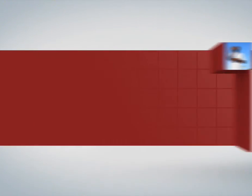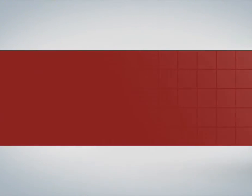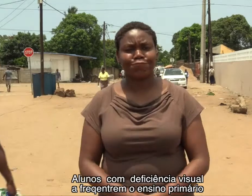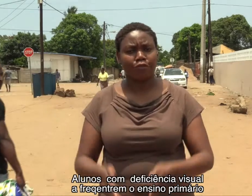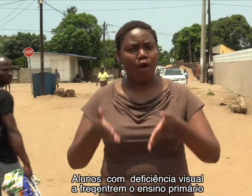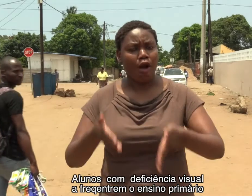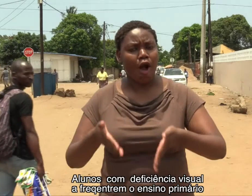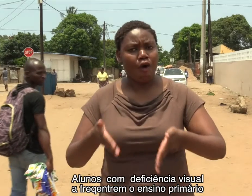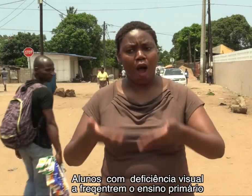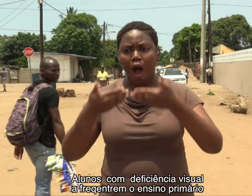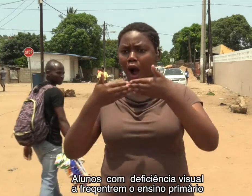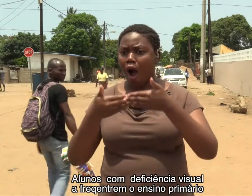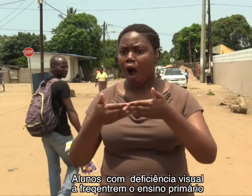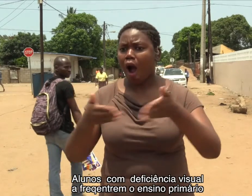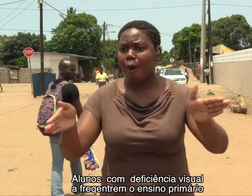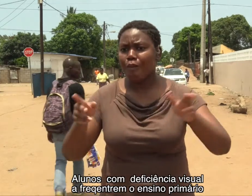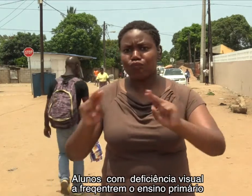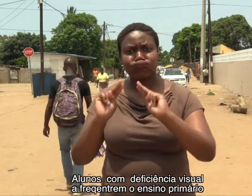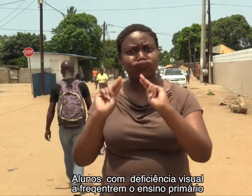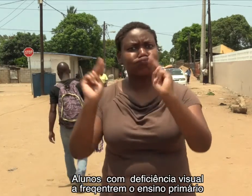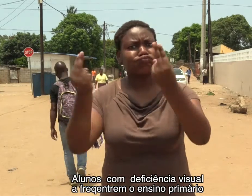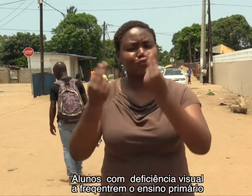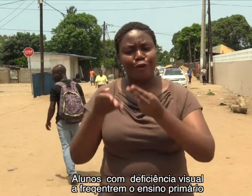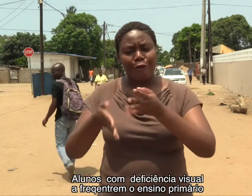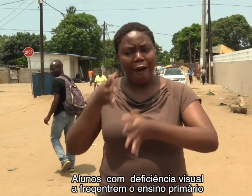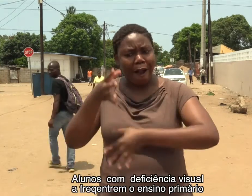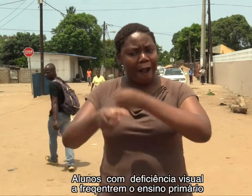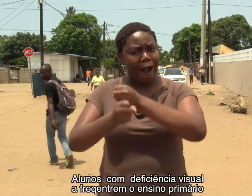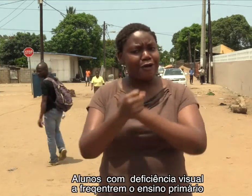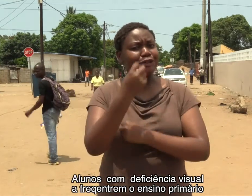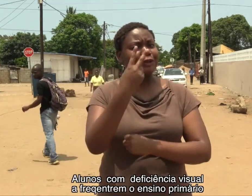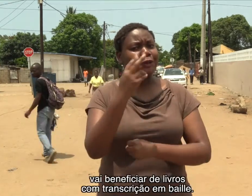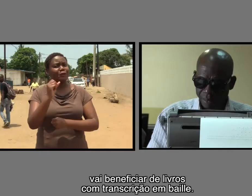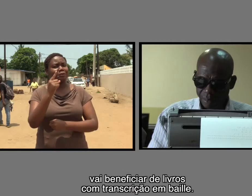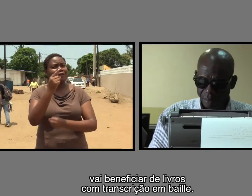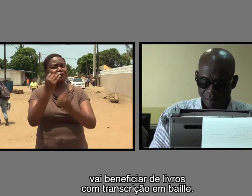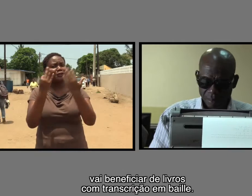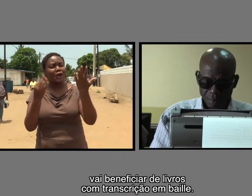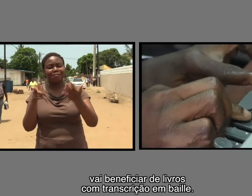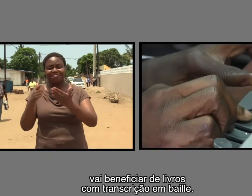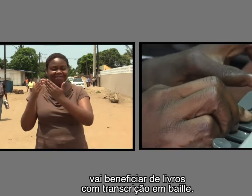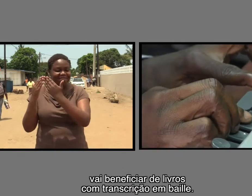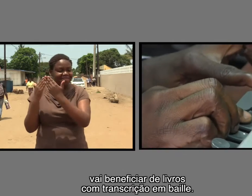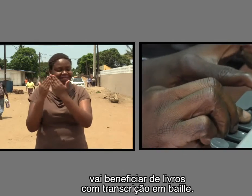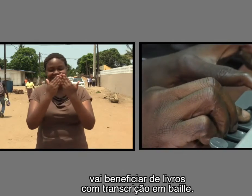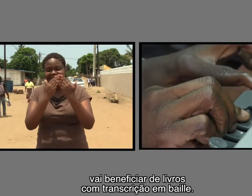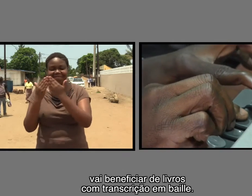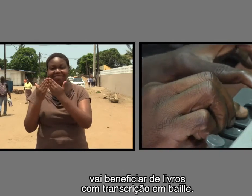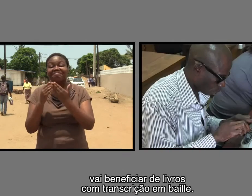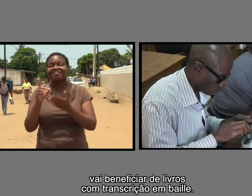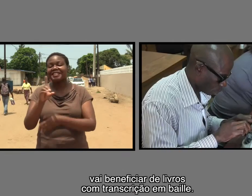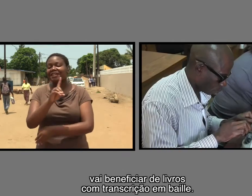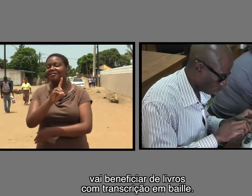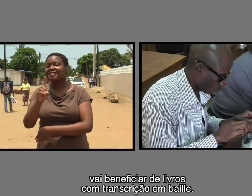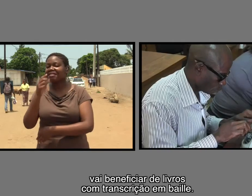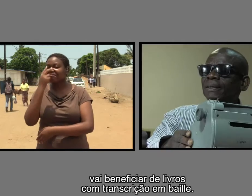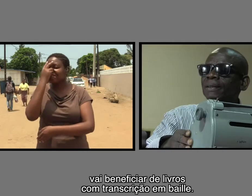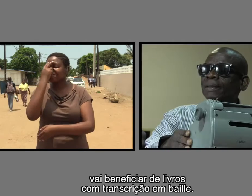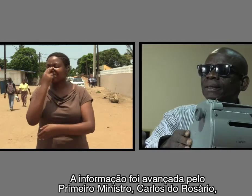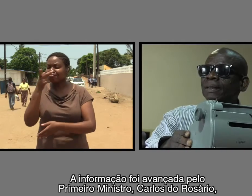Alunos com deficiência visual a frequentarem o ensino primário vão beneficiar de livros com transcrição em braile. A